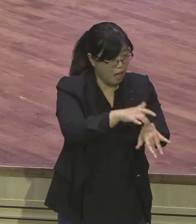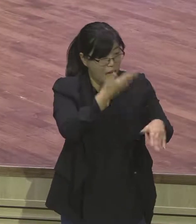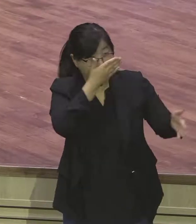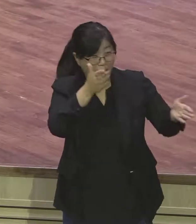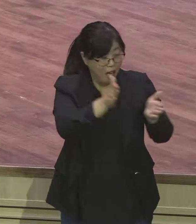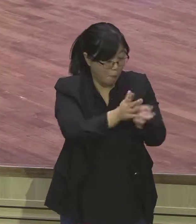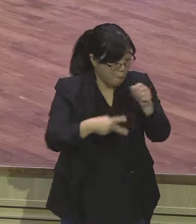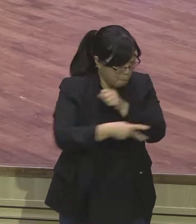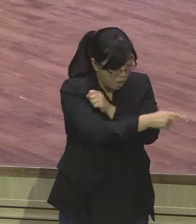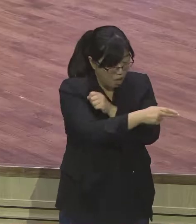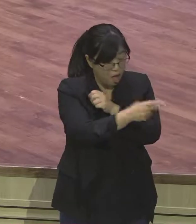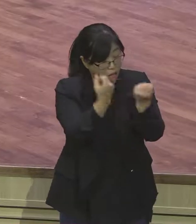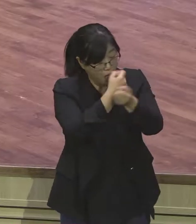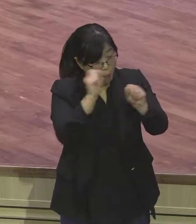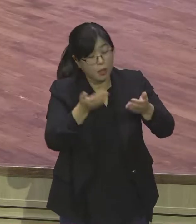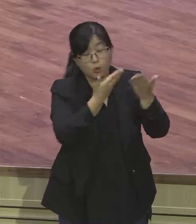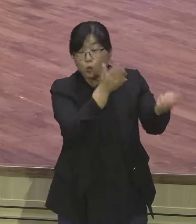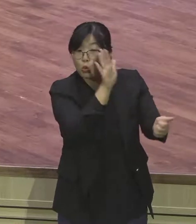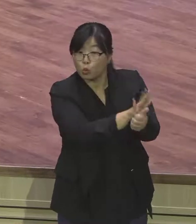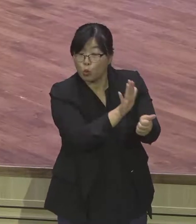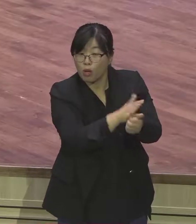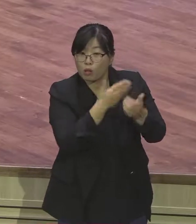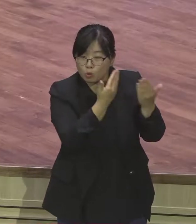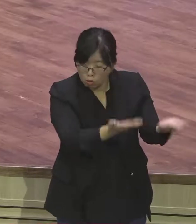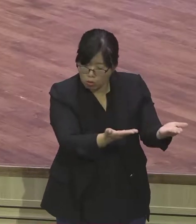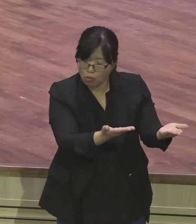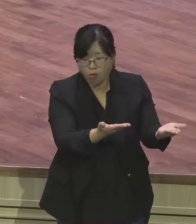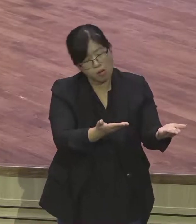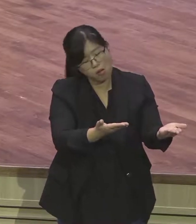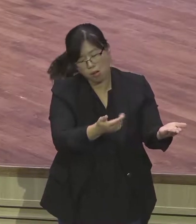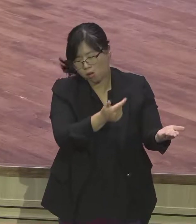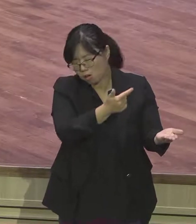영적인 비밀을 여러분이 알게 되면 가만히 있을 수가 없어요.